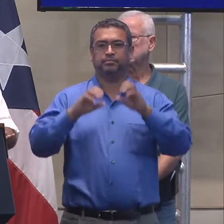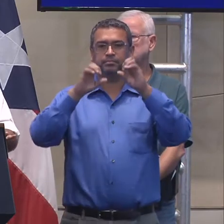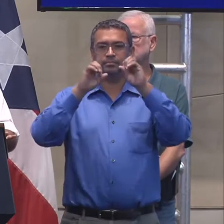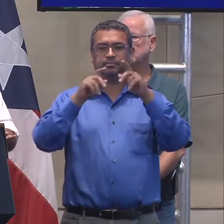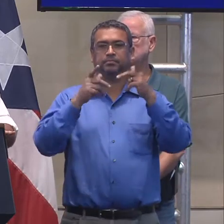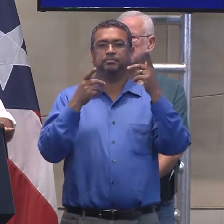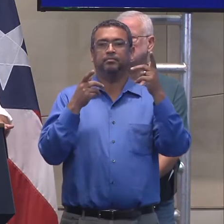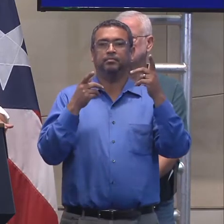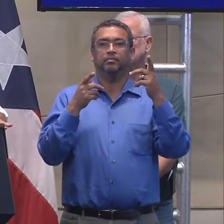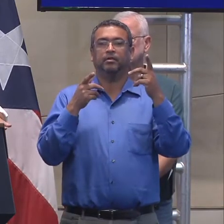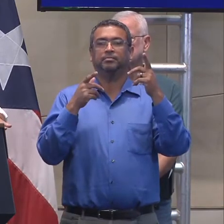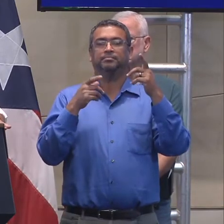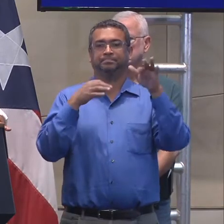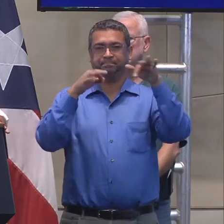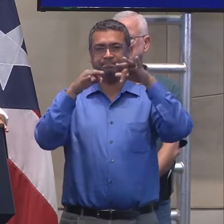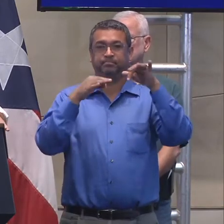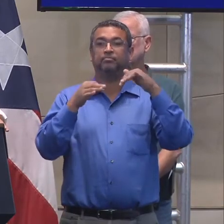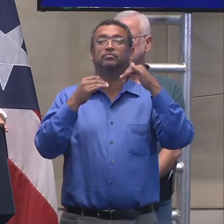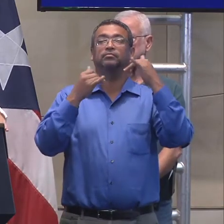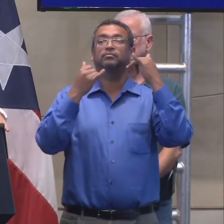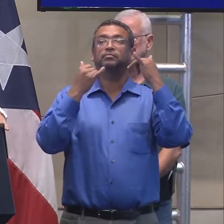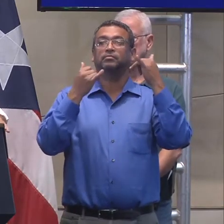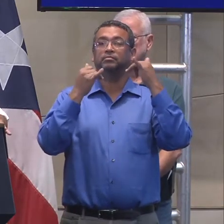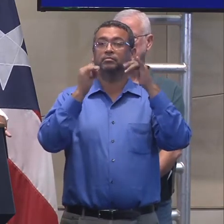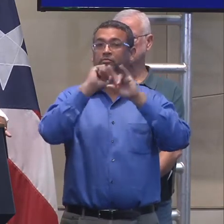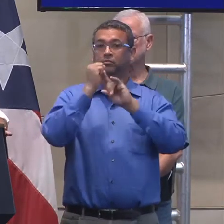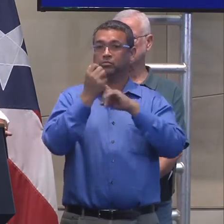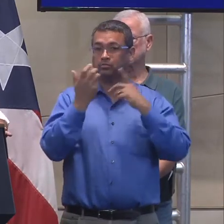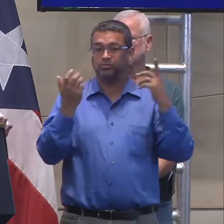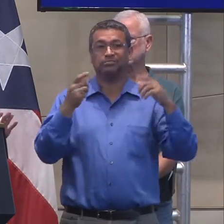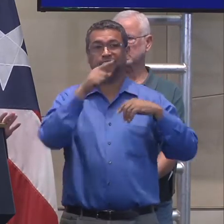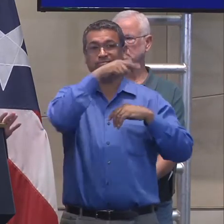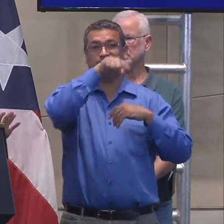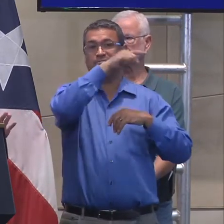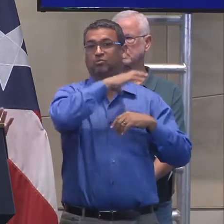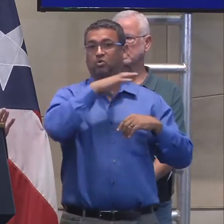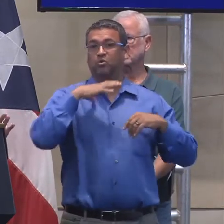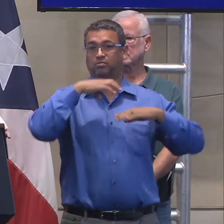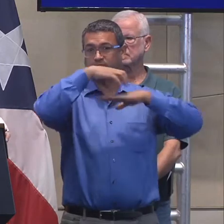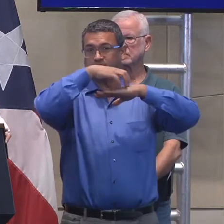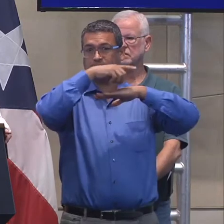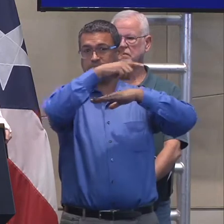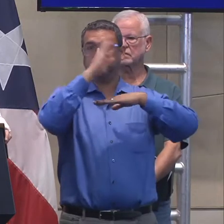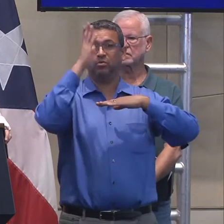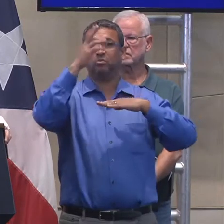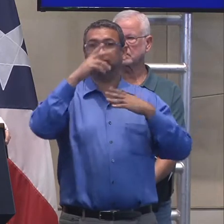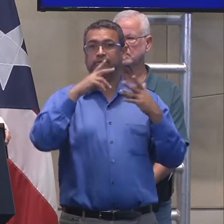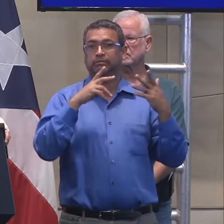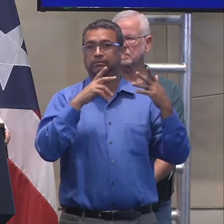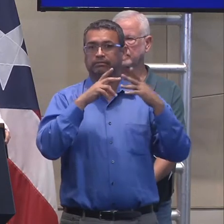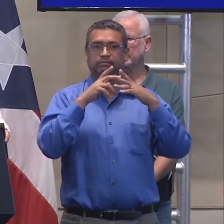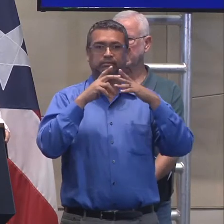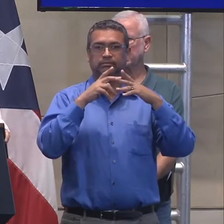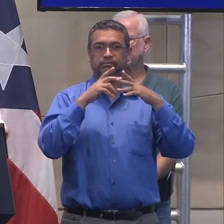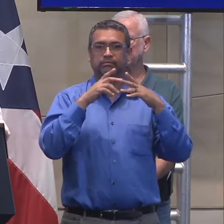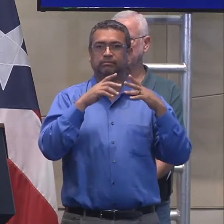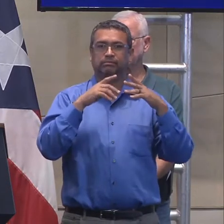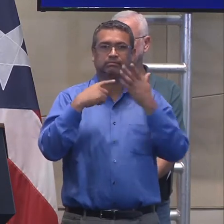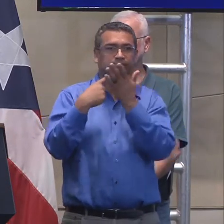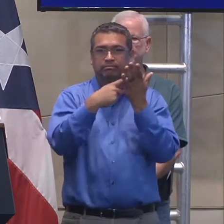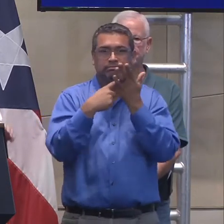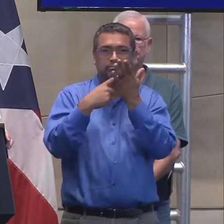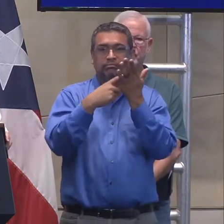realidad de que el Congreso ahora va a jugar un rol principal en esto, le hacemos un llamado a la diáspora que ha sido